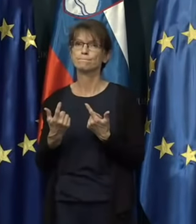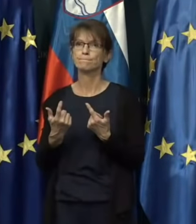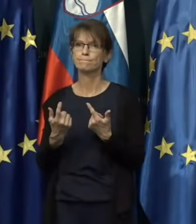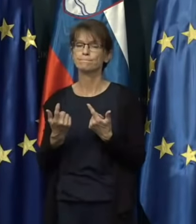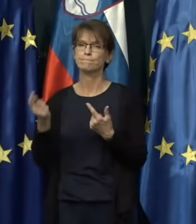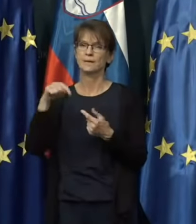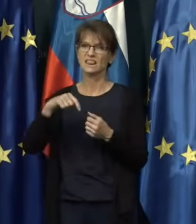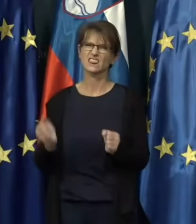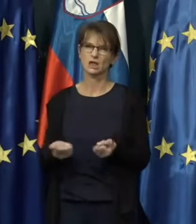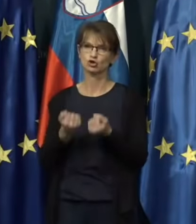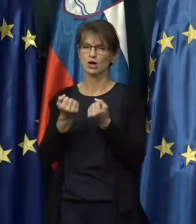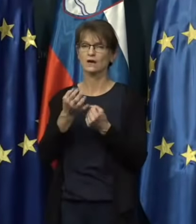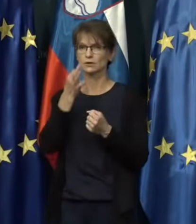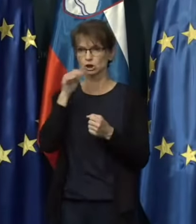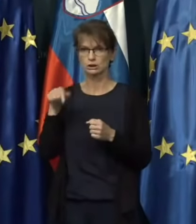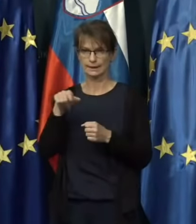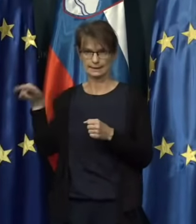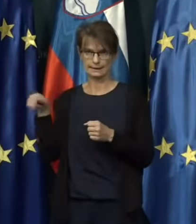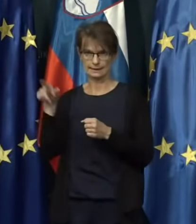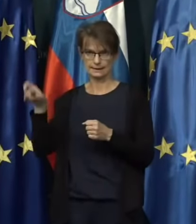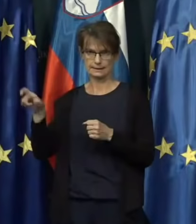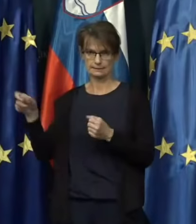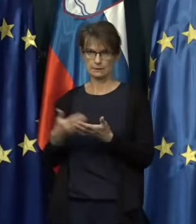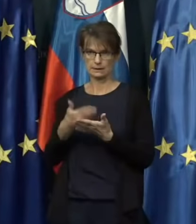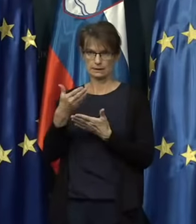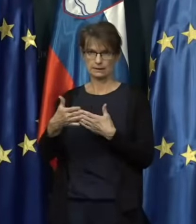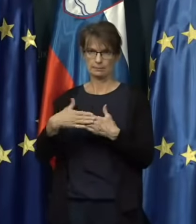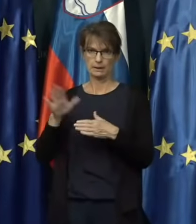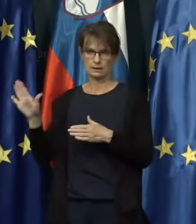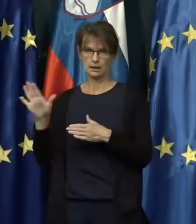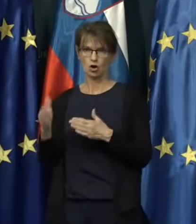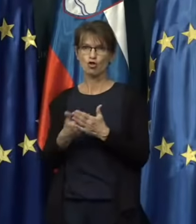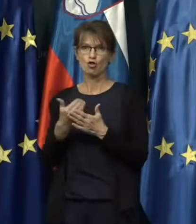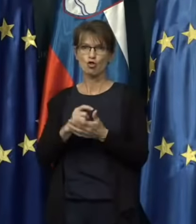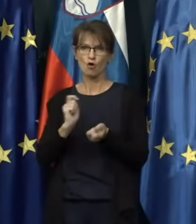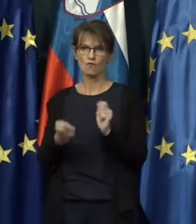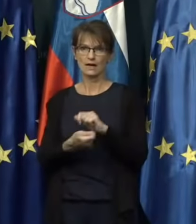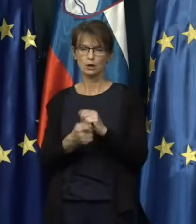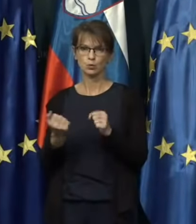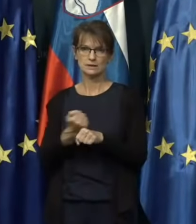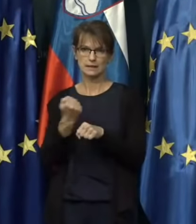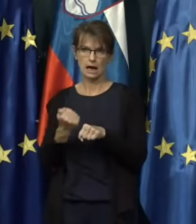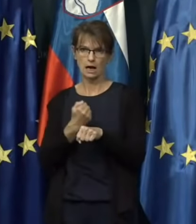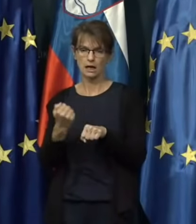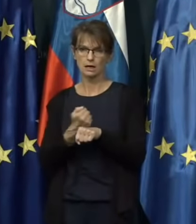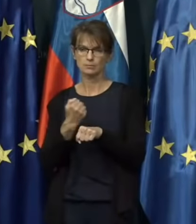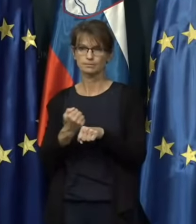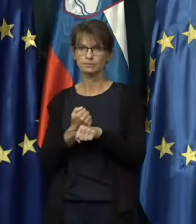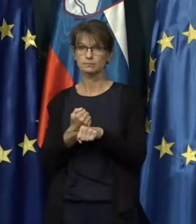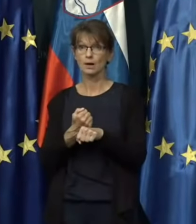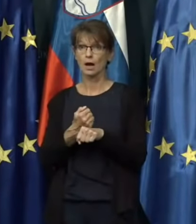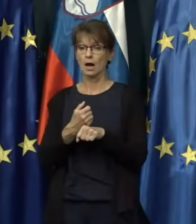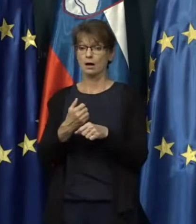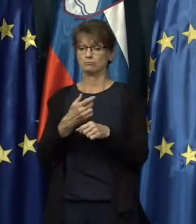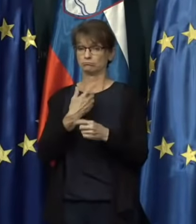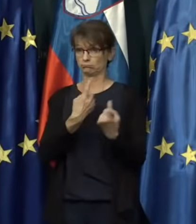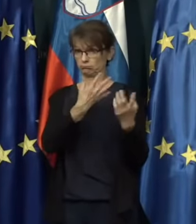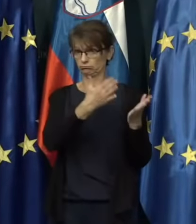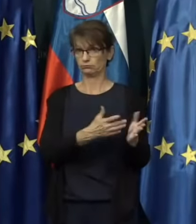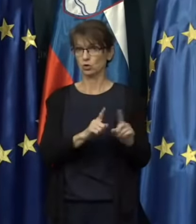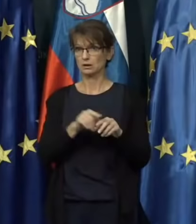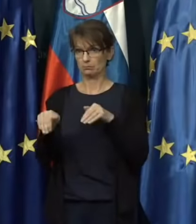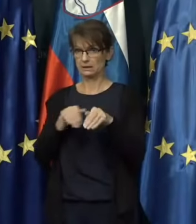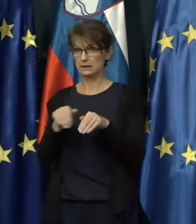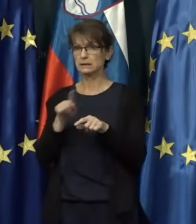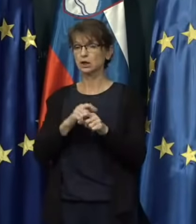če bi ti predlagateli pri svoji noveli vztrajali. V vladi in sam kot ministr, kot nosilec